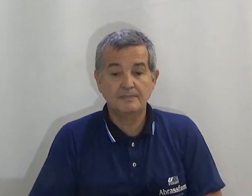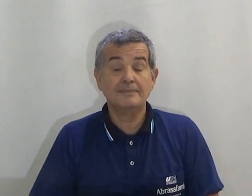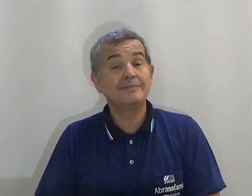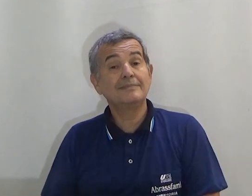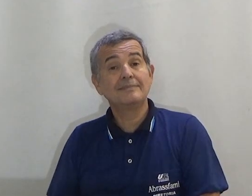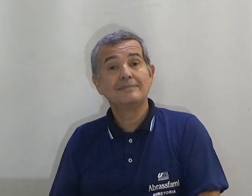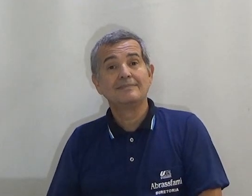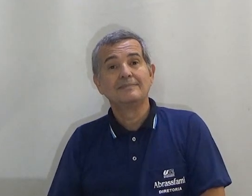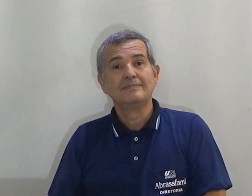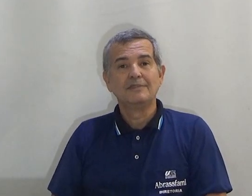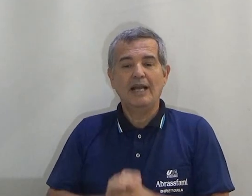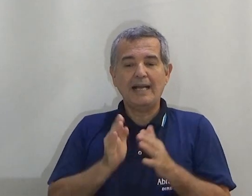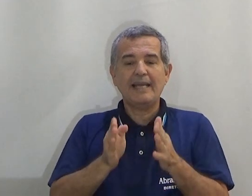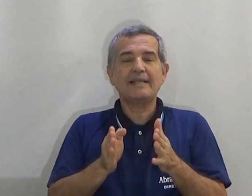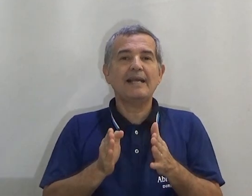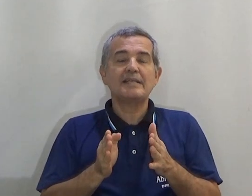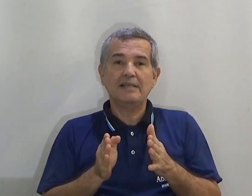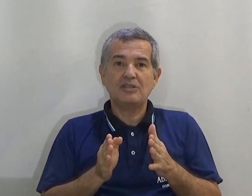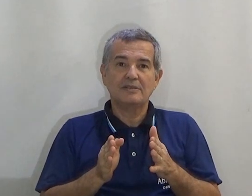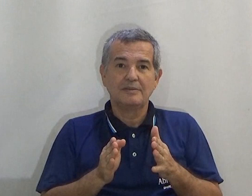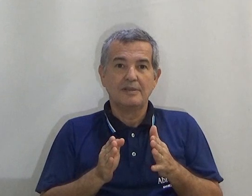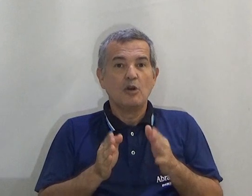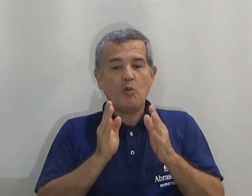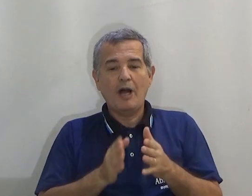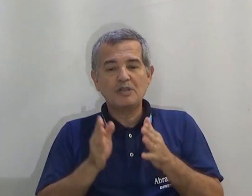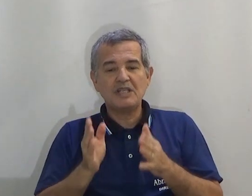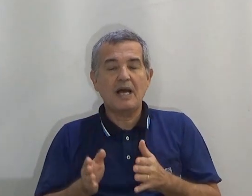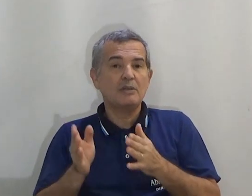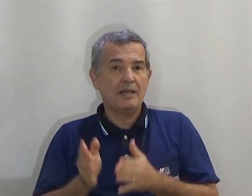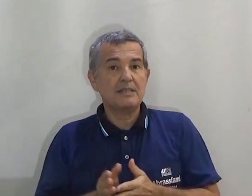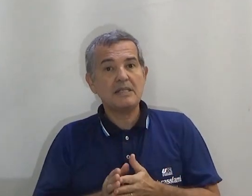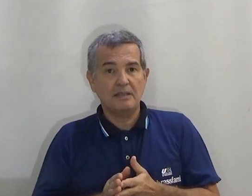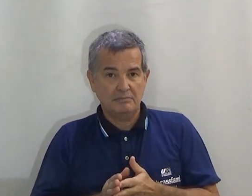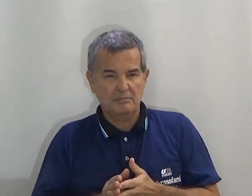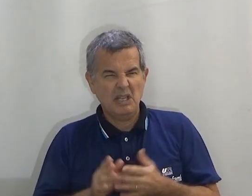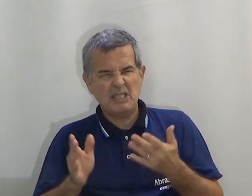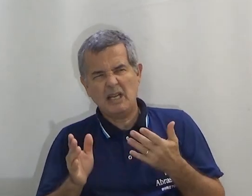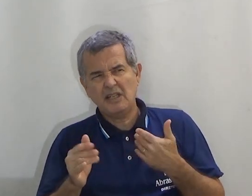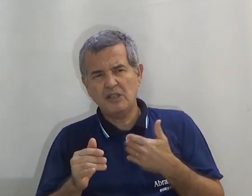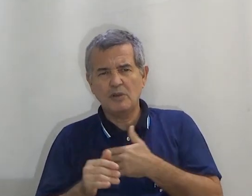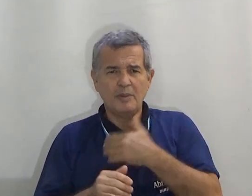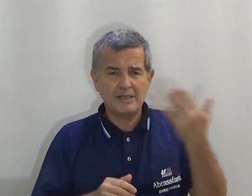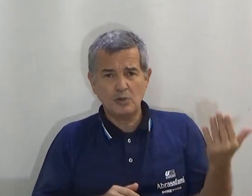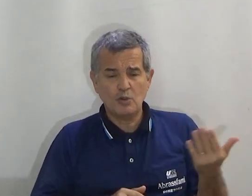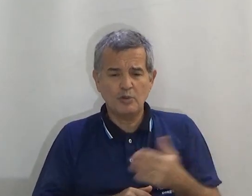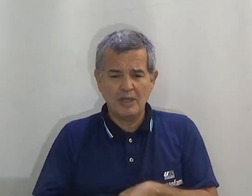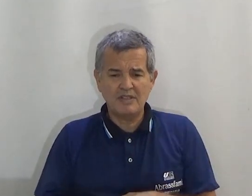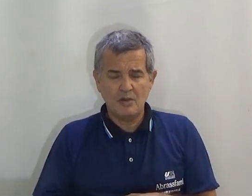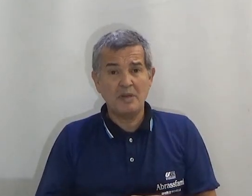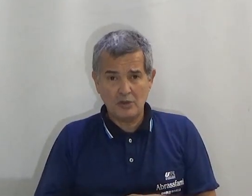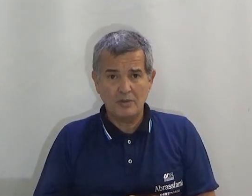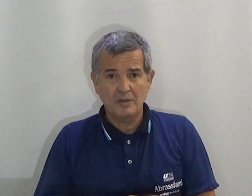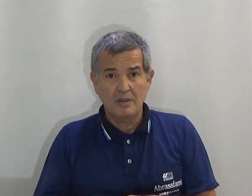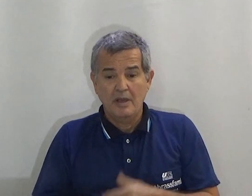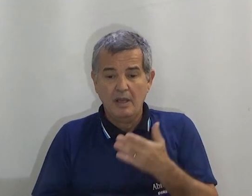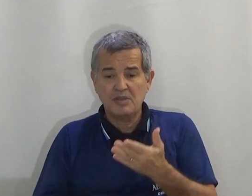Hum. Aqui é interessante. Qual o sinal de melancia? Esse acredito que no Brasil todo deve